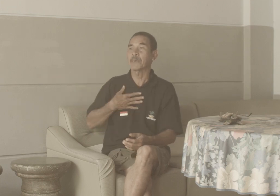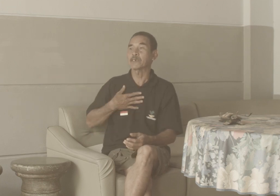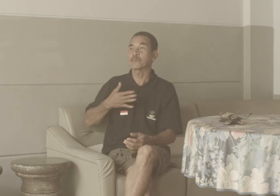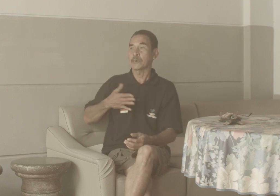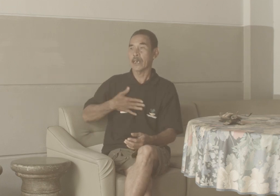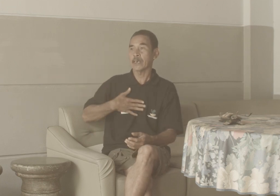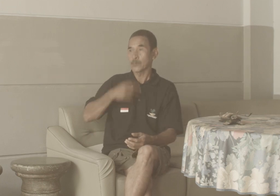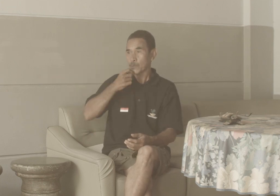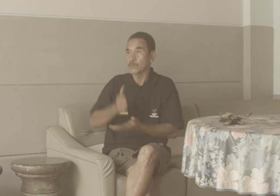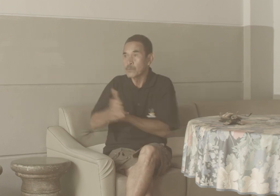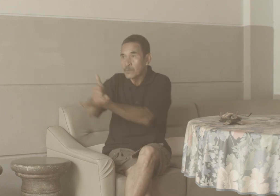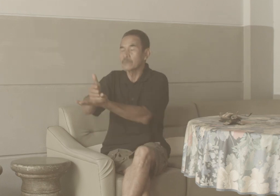Bantu